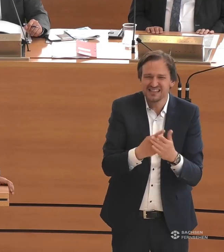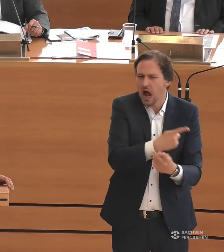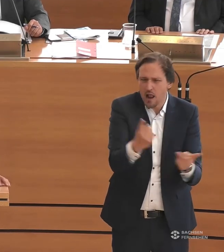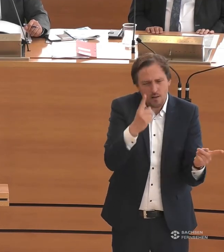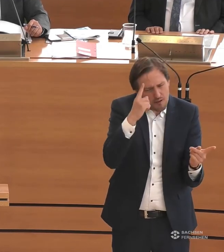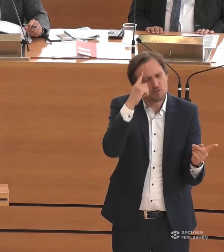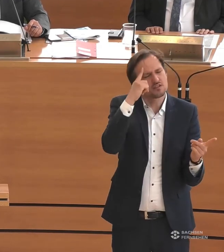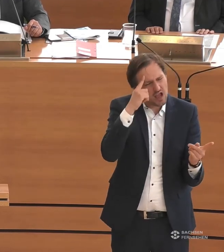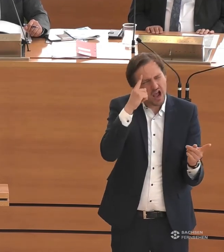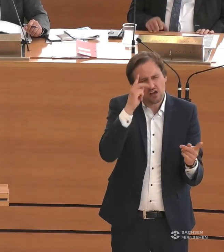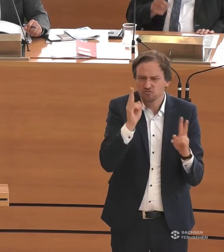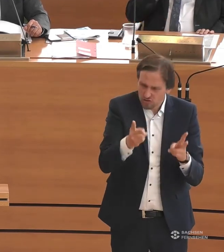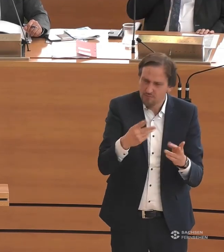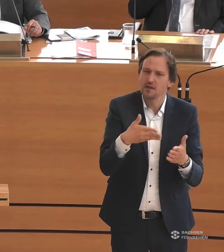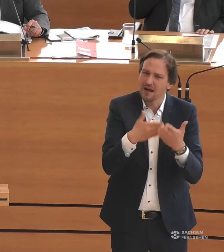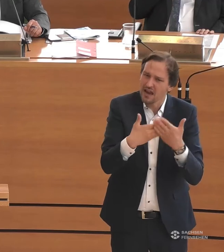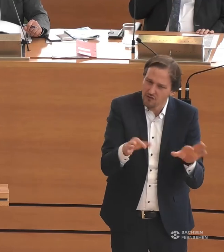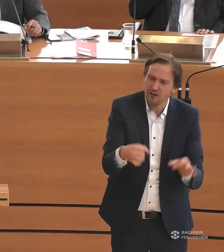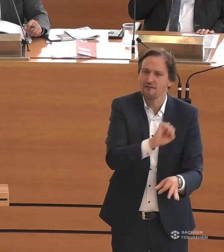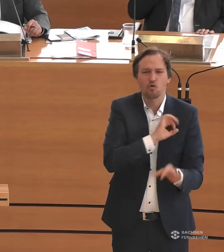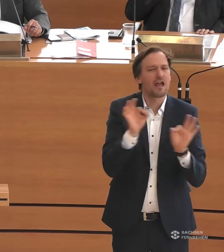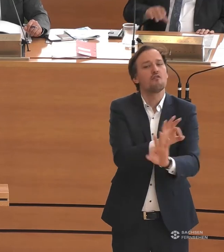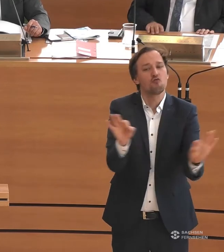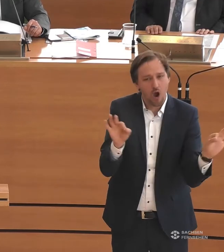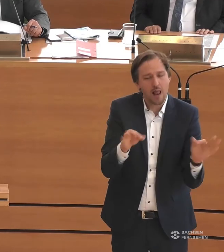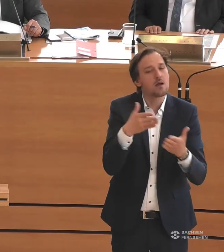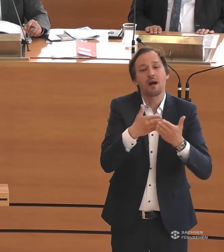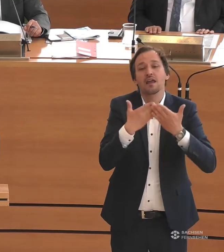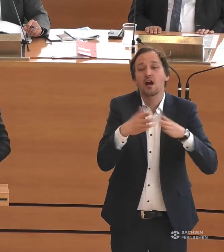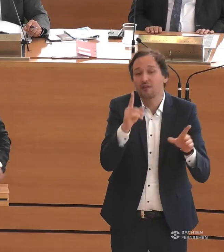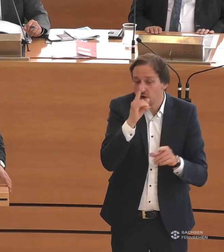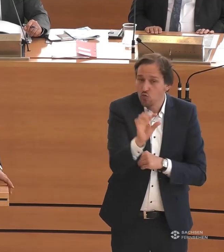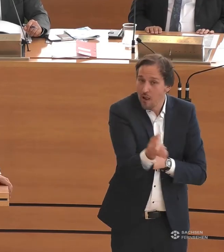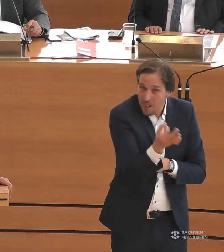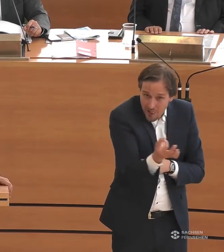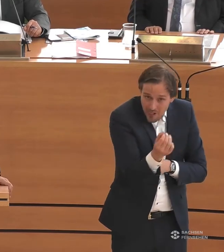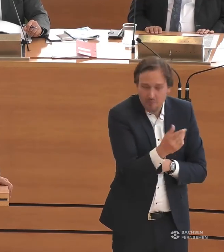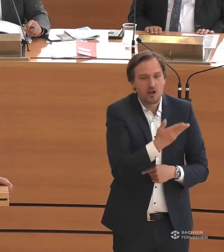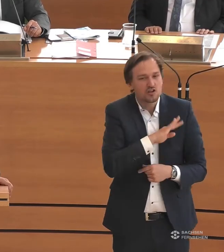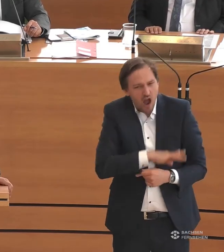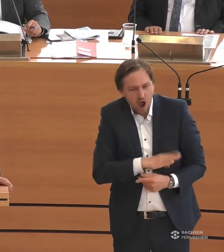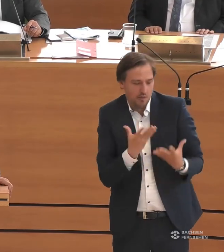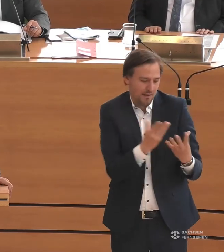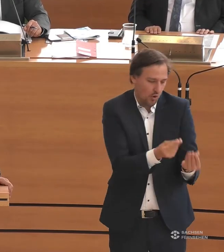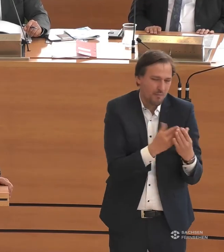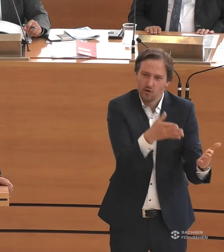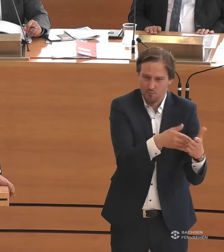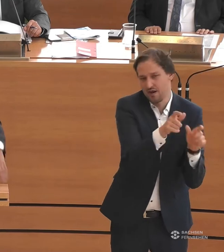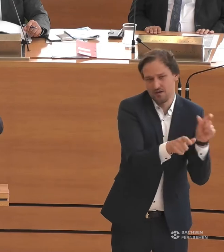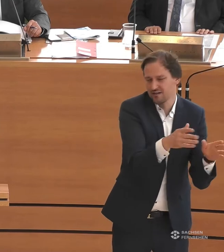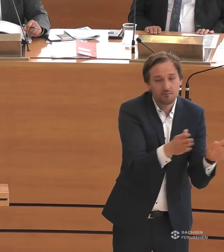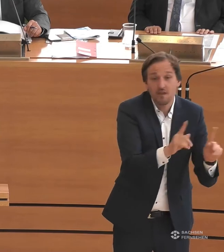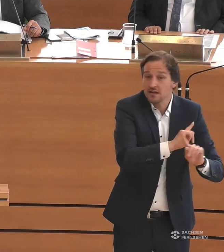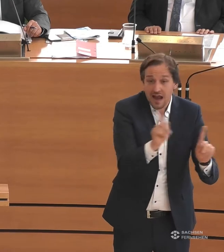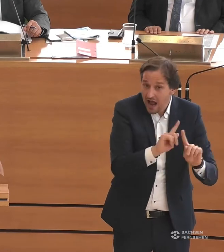Barrierefreiheit eben allen nützt, dass Barrierefreiheit nichts ist, was für eine kleine Minderheit gnadenhaft getan wird, sondern dass wir